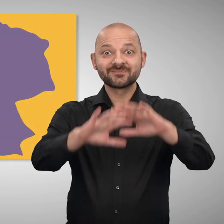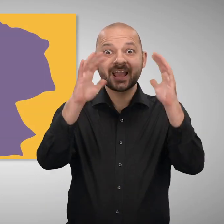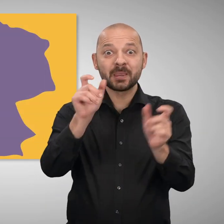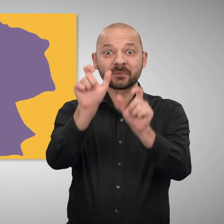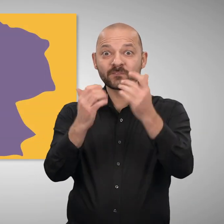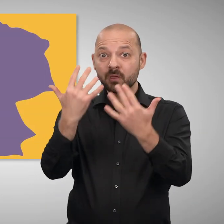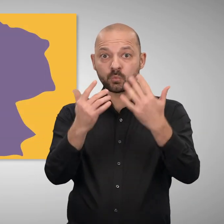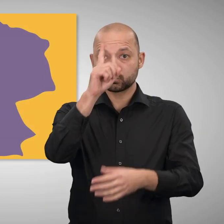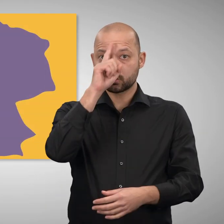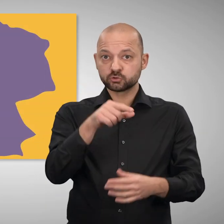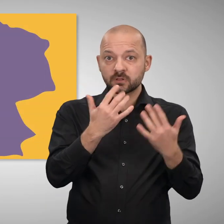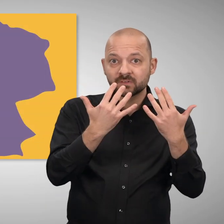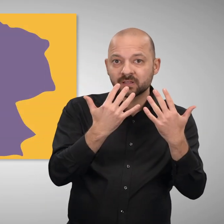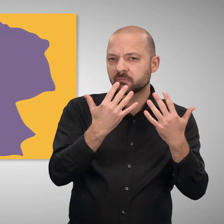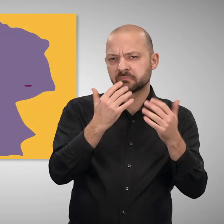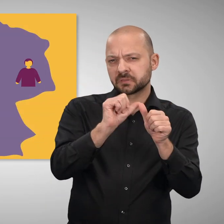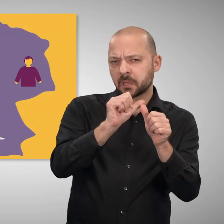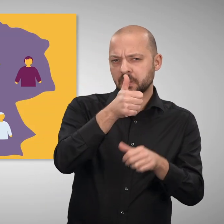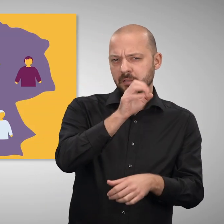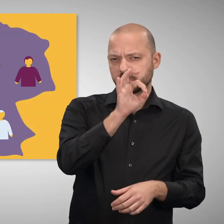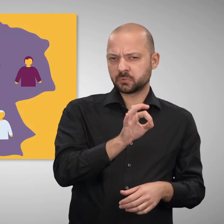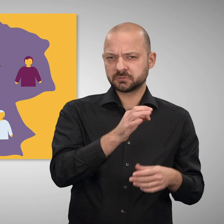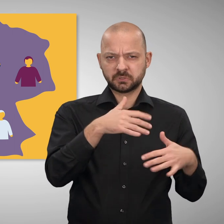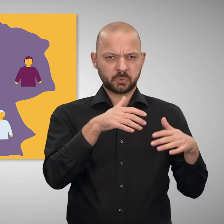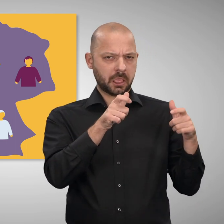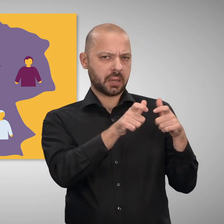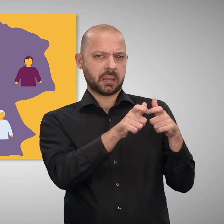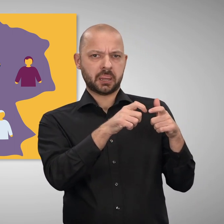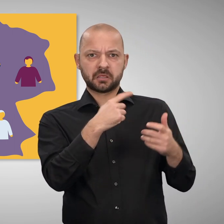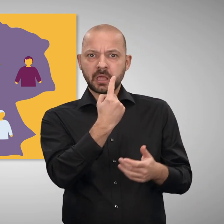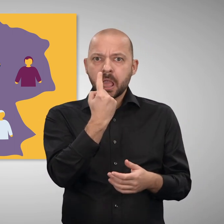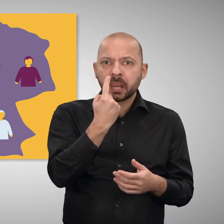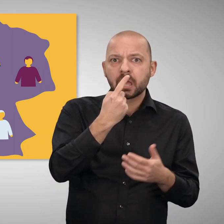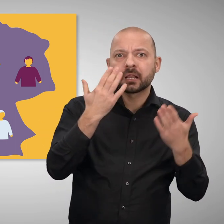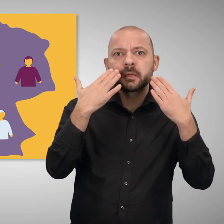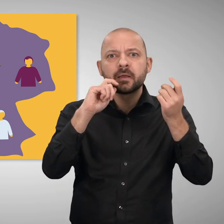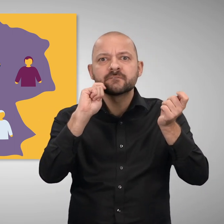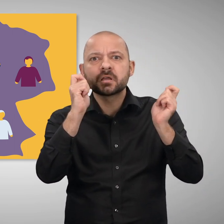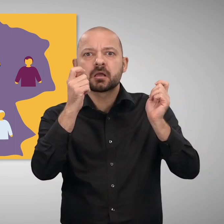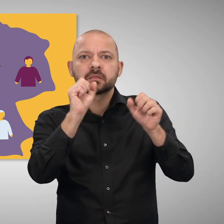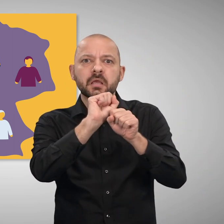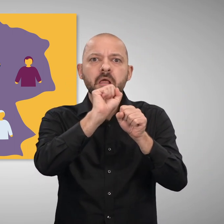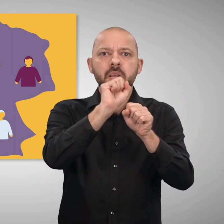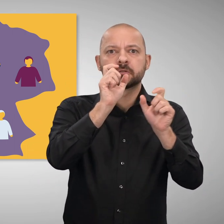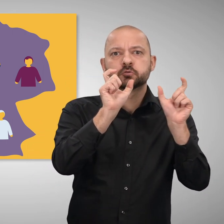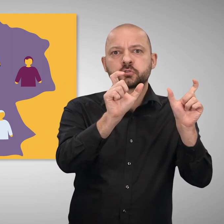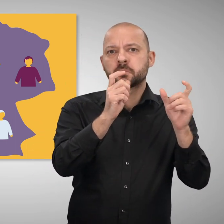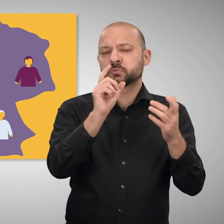Deutschland stellt nur knapp 1% der Weltbevölkerung. Zu wenig, um alleine den Klimawandel zu stoppen oder die Welt nach